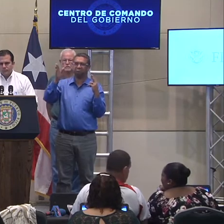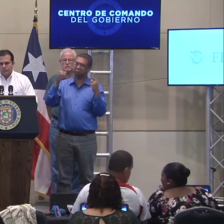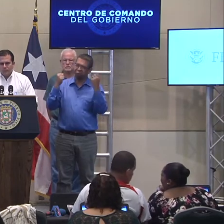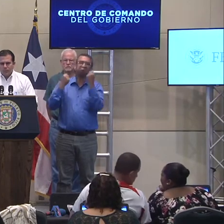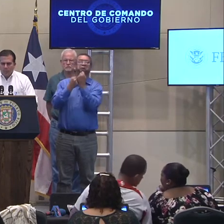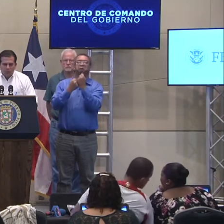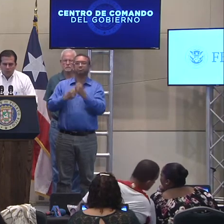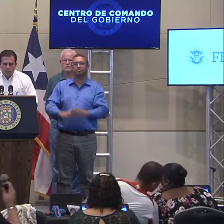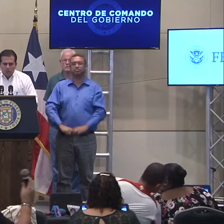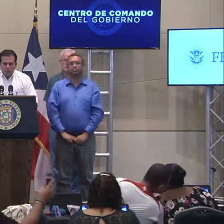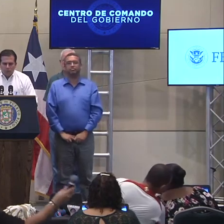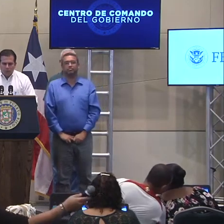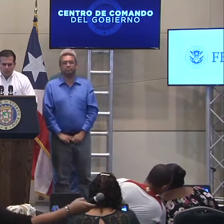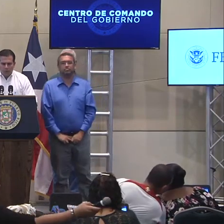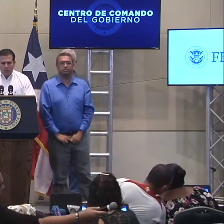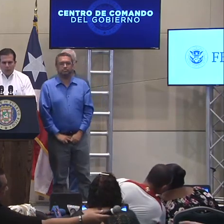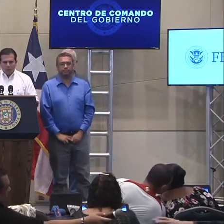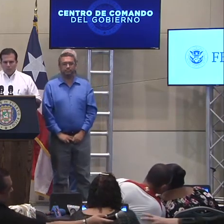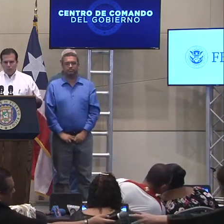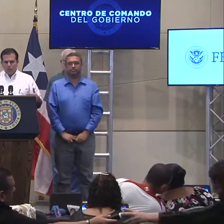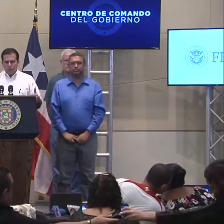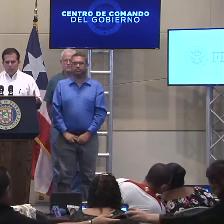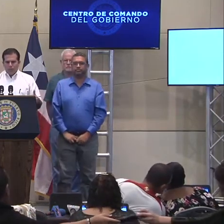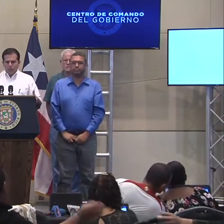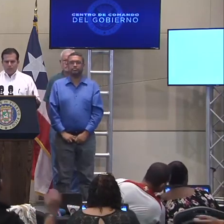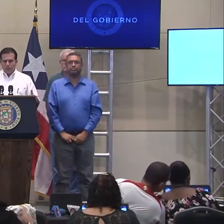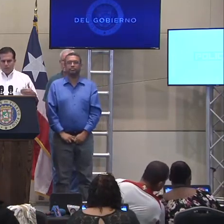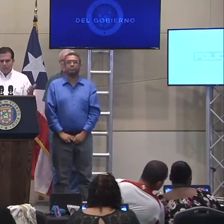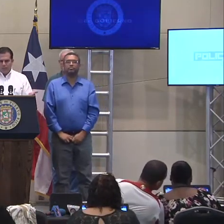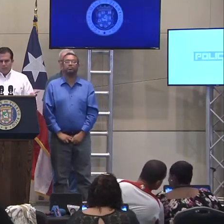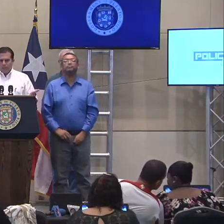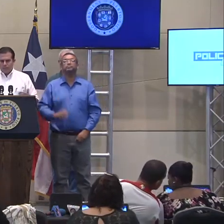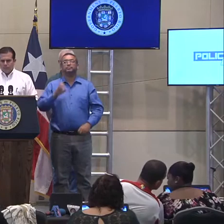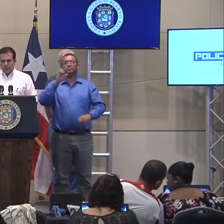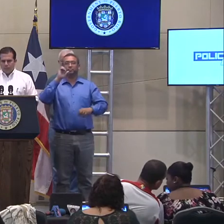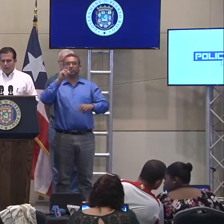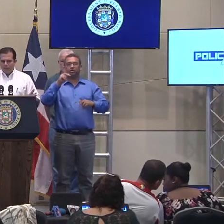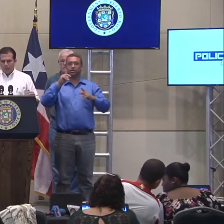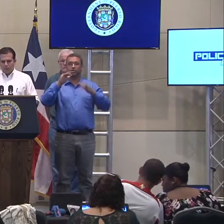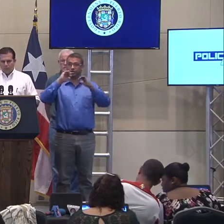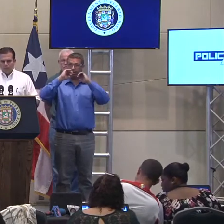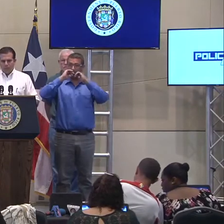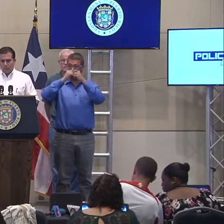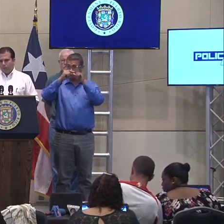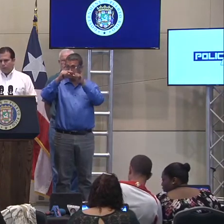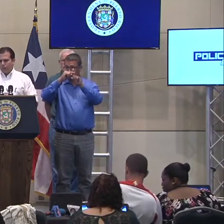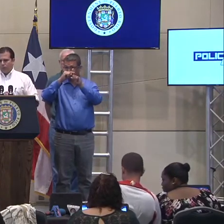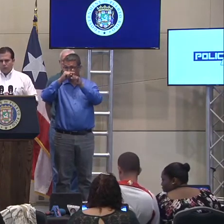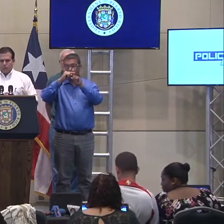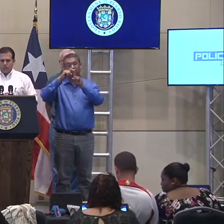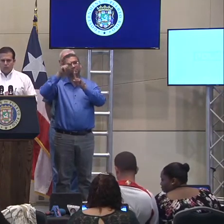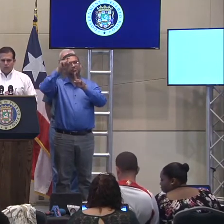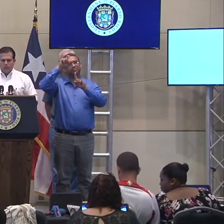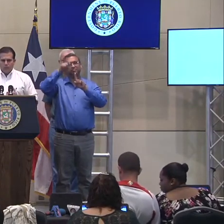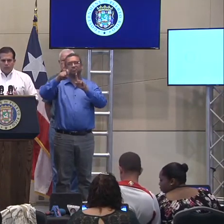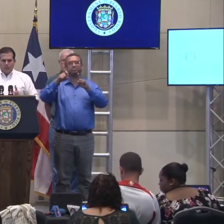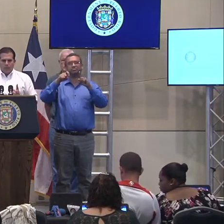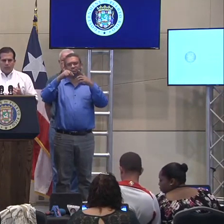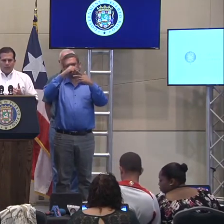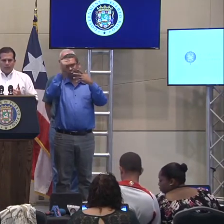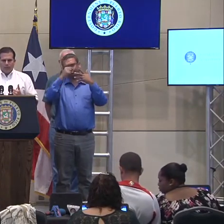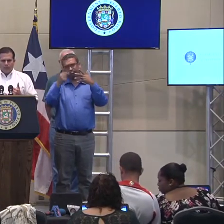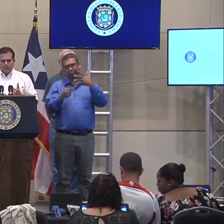trabajando en ese sentido. Bueno, yo, yo creo que para que esto sea efectivo tienen que haber, eh, varios componentes. Primero, un reconocimiento,